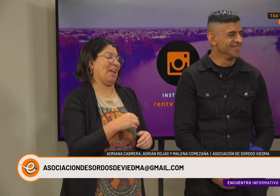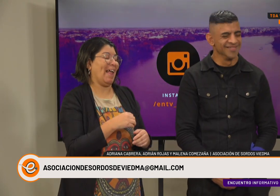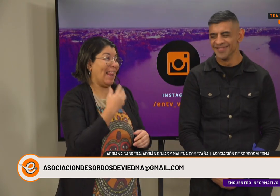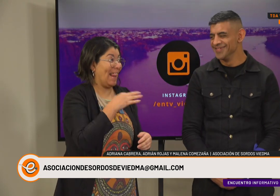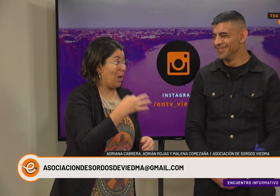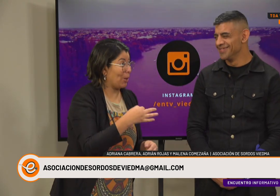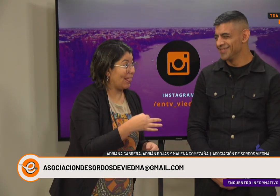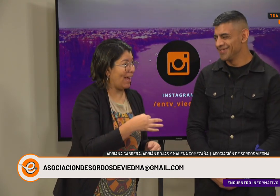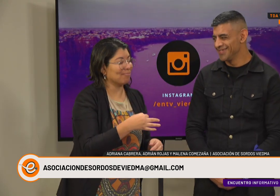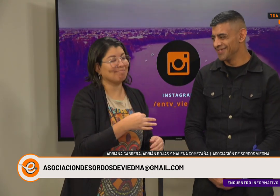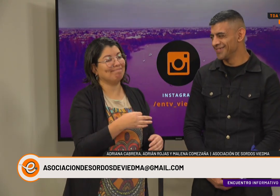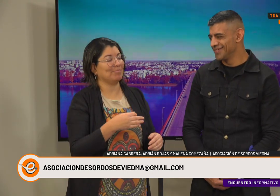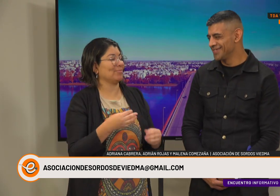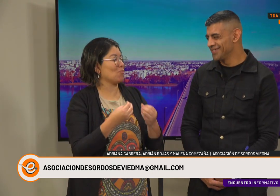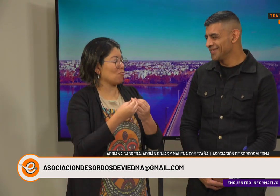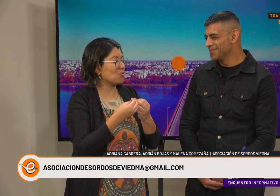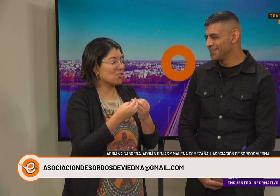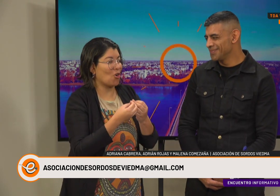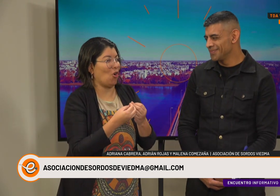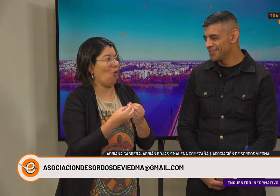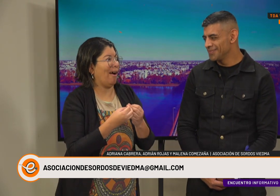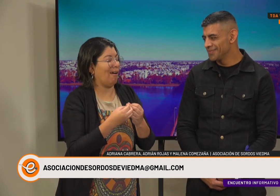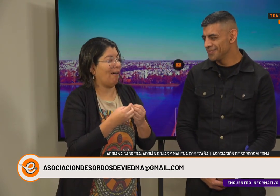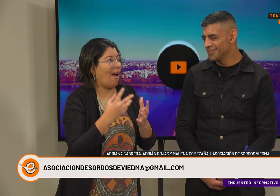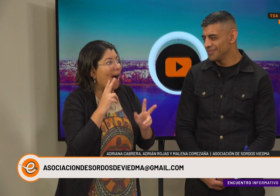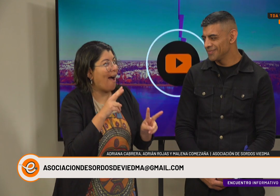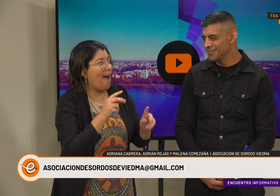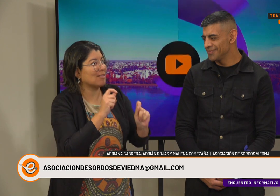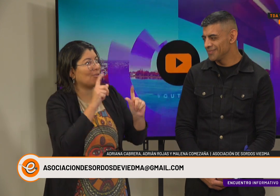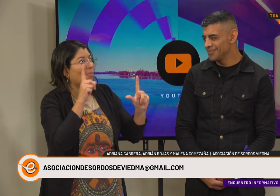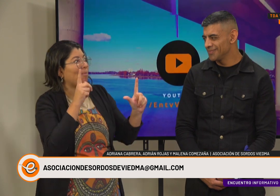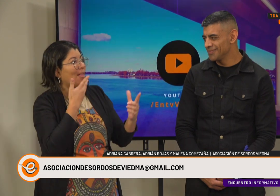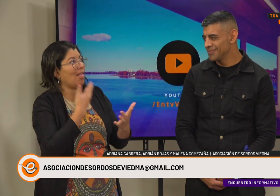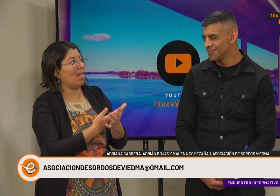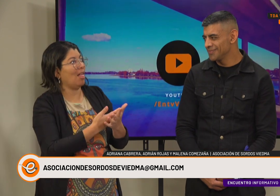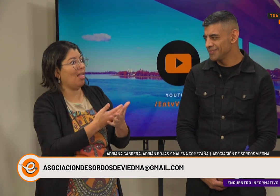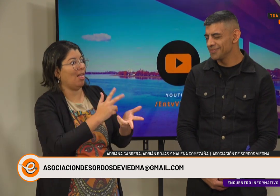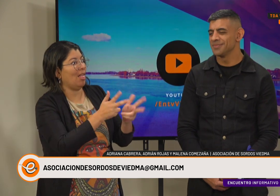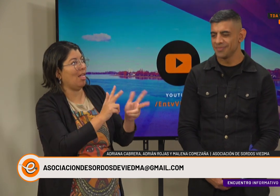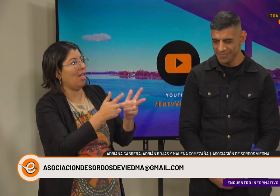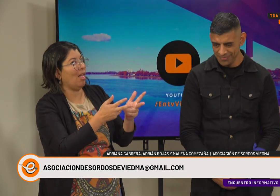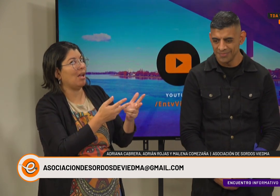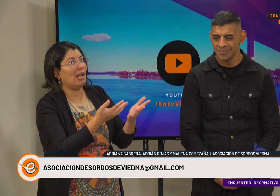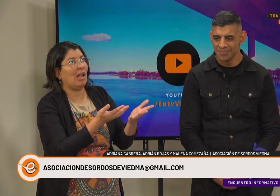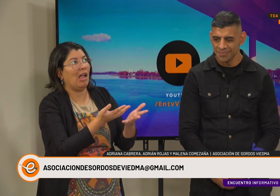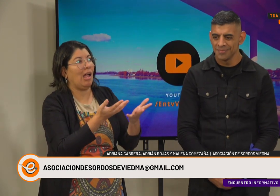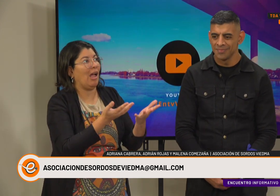Sí, la verdad, muchos se sorprenden